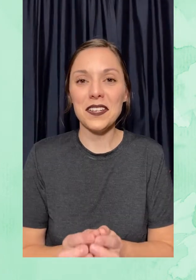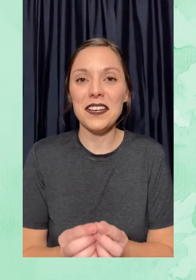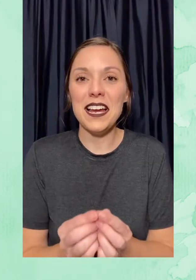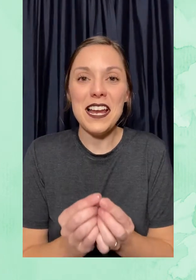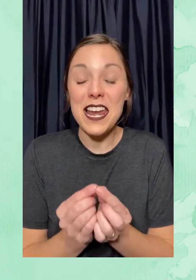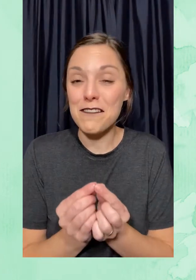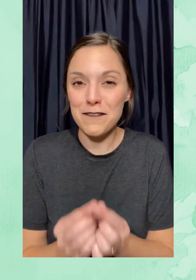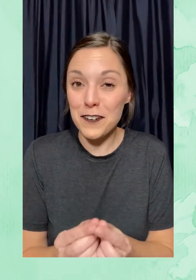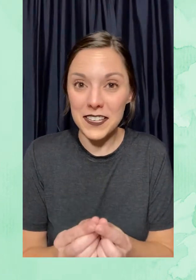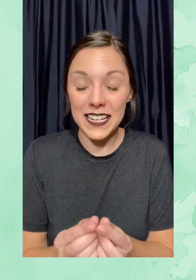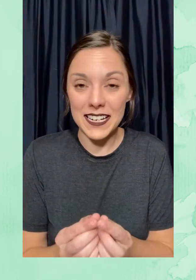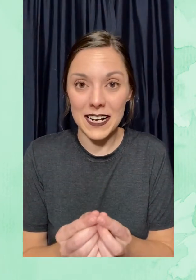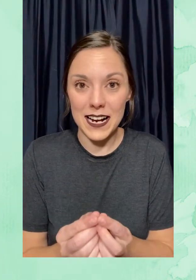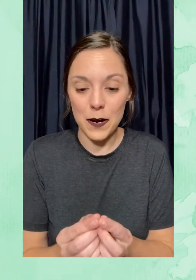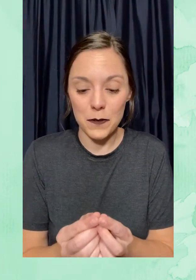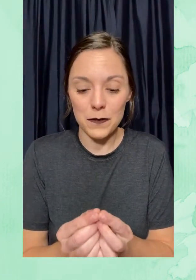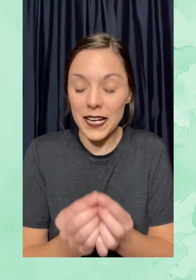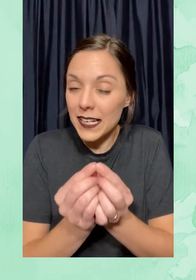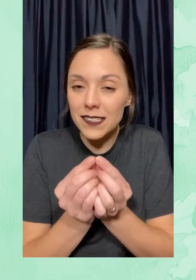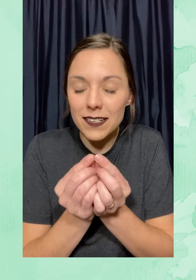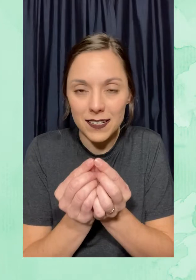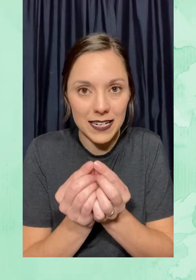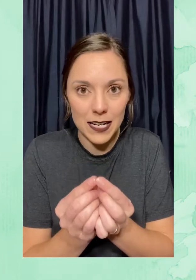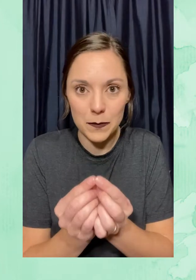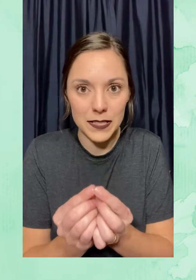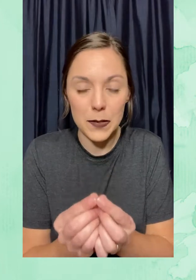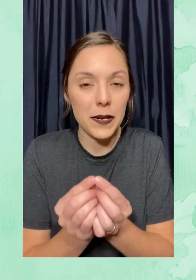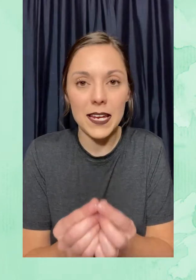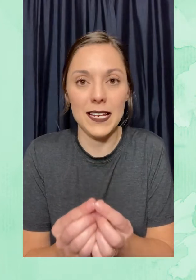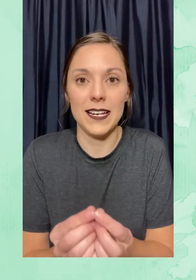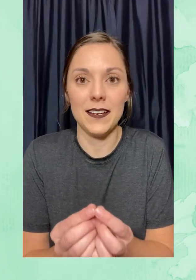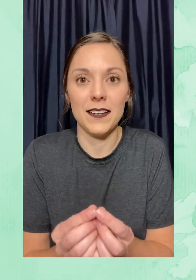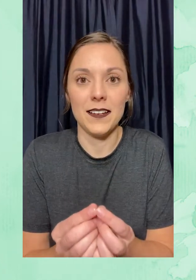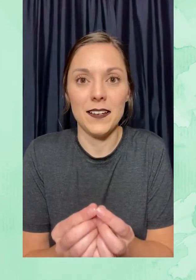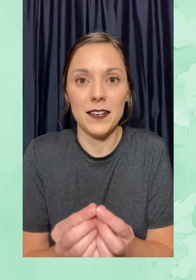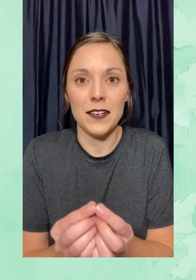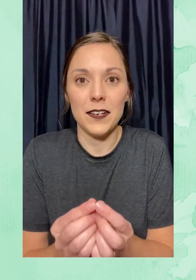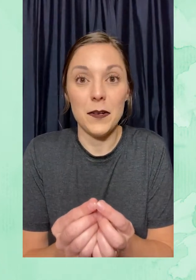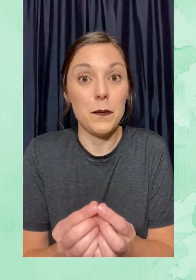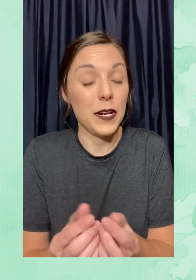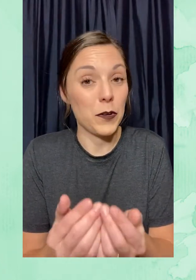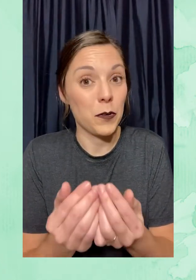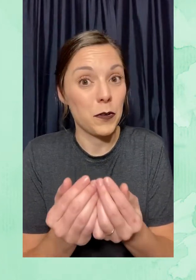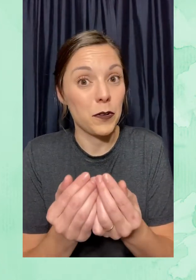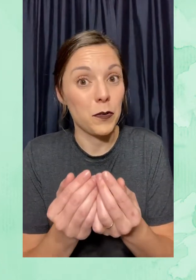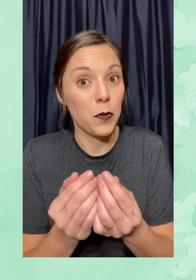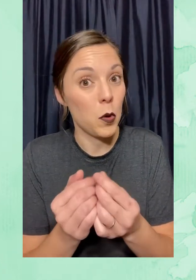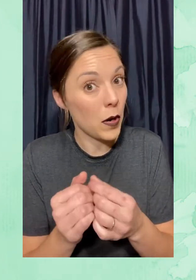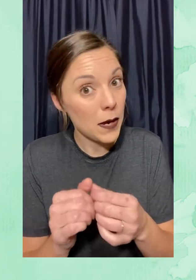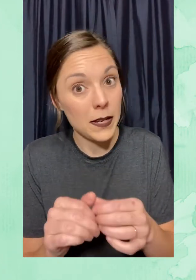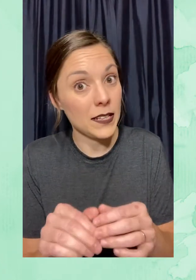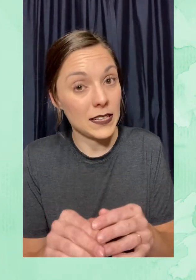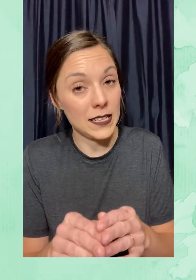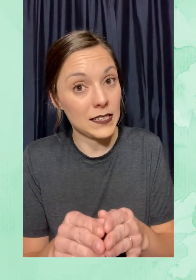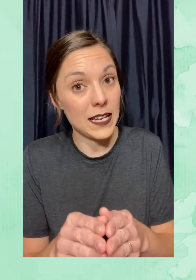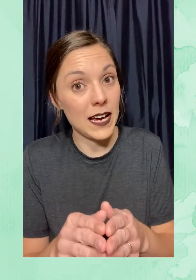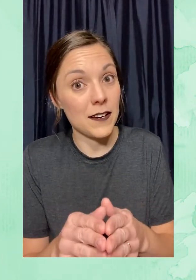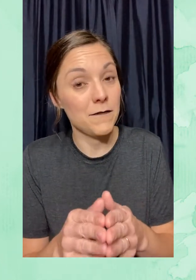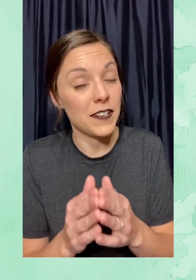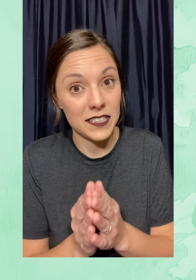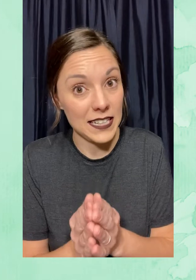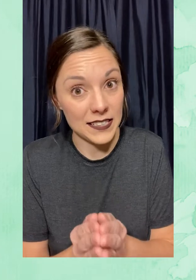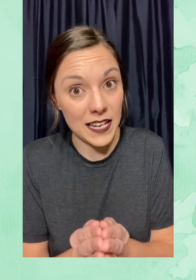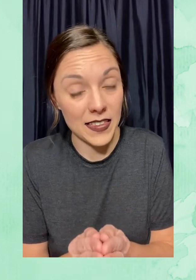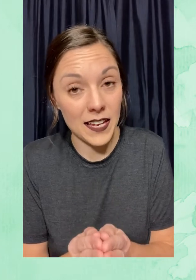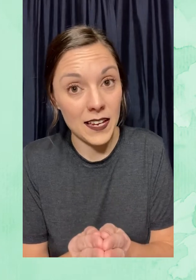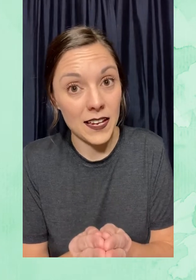La flor del cacao es realmente pequeña. Pero una vez que está